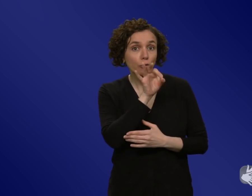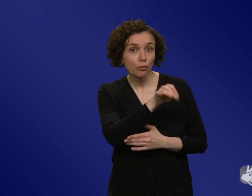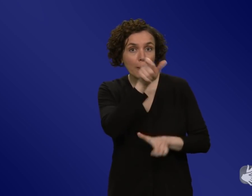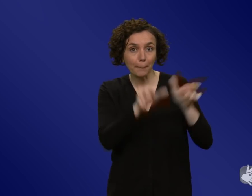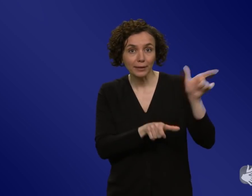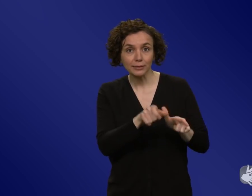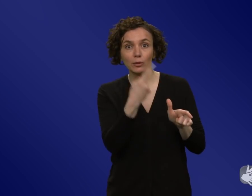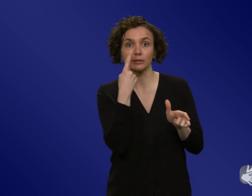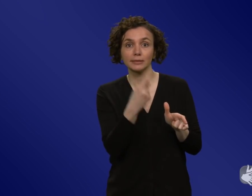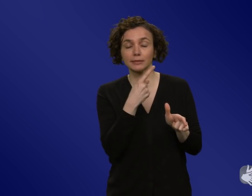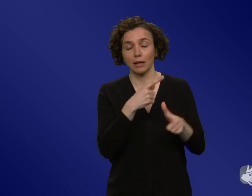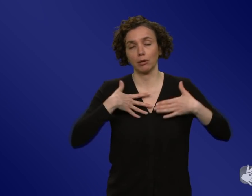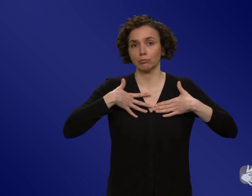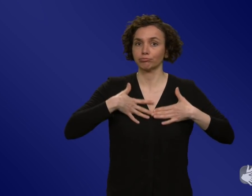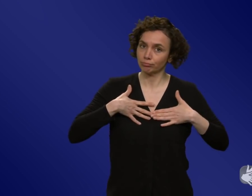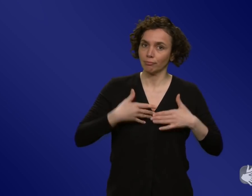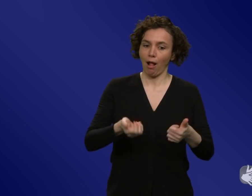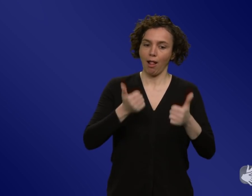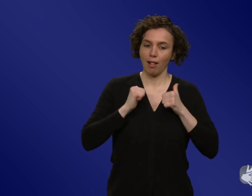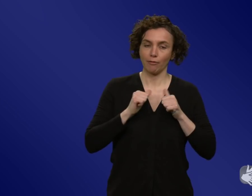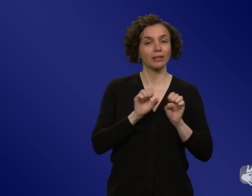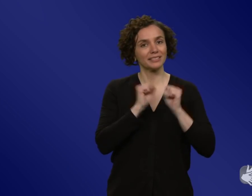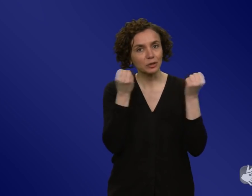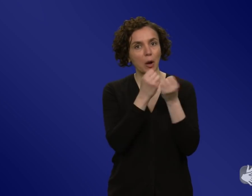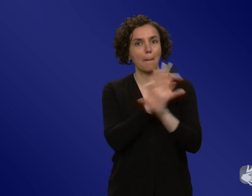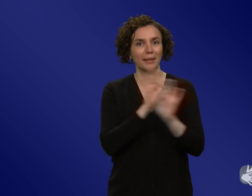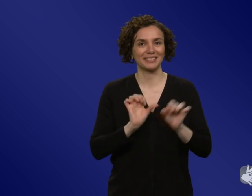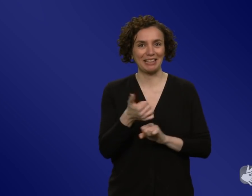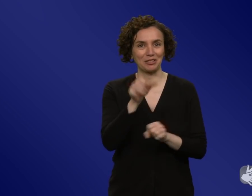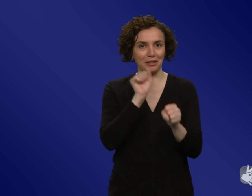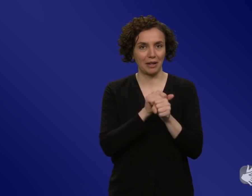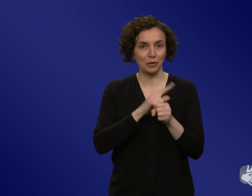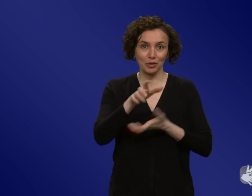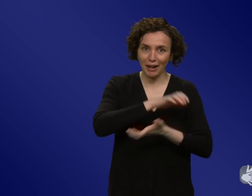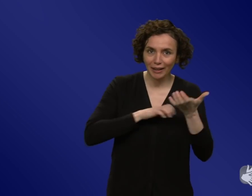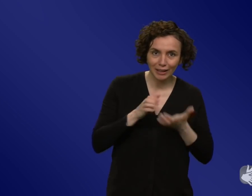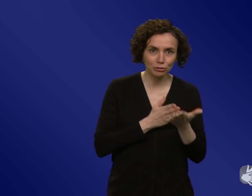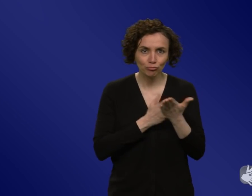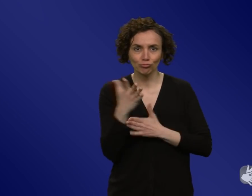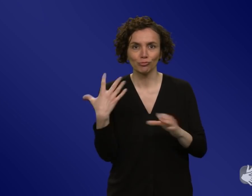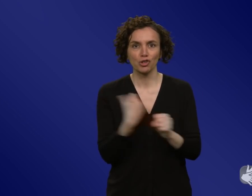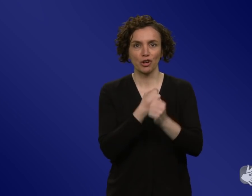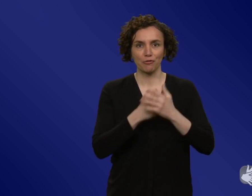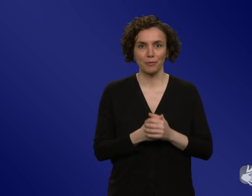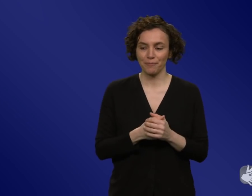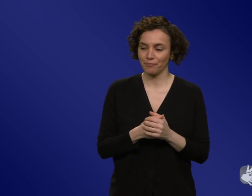sehr gut die Situation einzuschätzen und durch die Krise zu kommen. Ich fasse mal zusammen. Also man kann sich auch auf anderer Ebene auf den Herbst